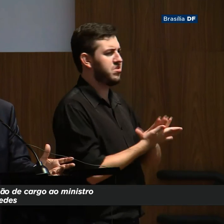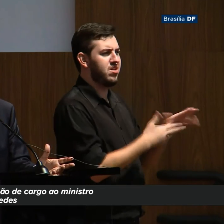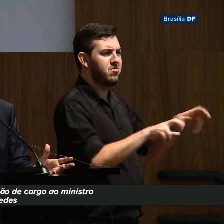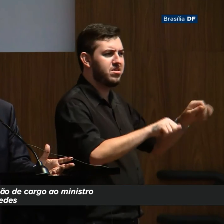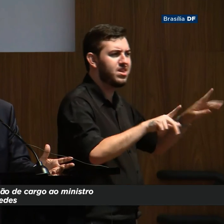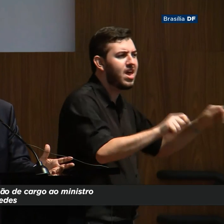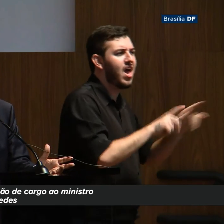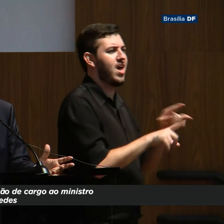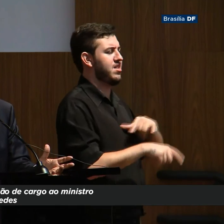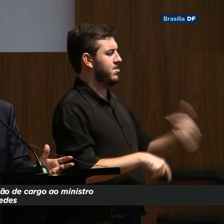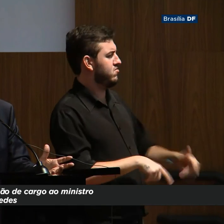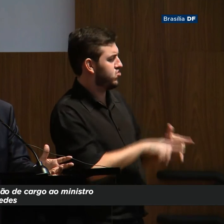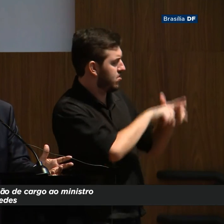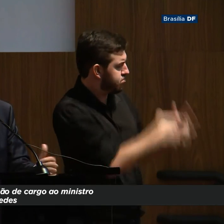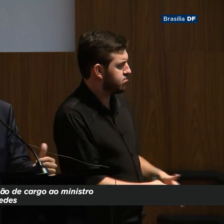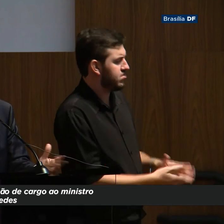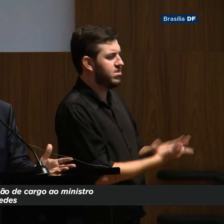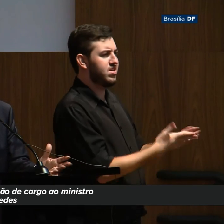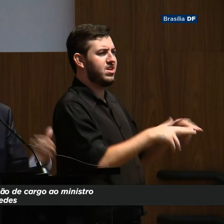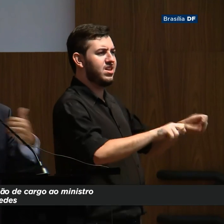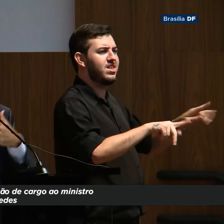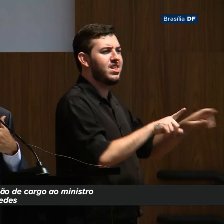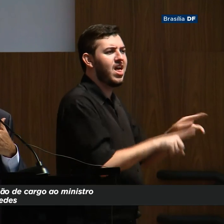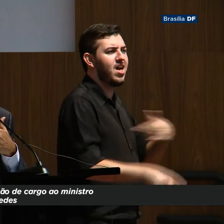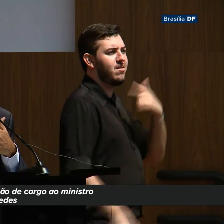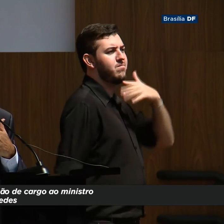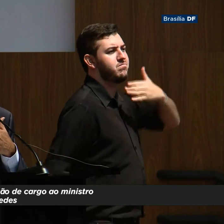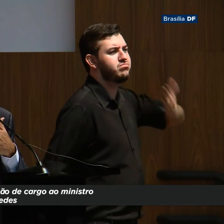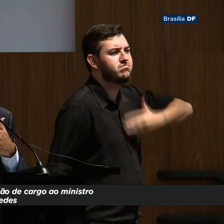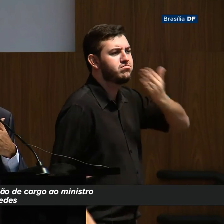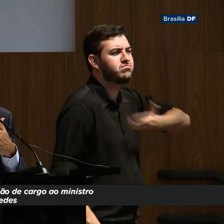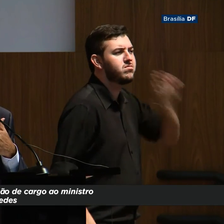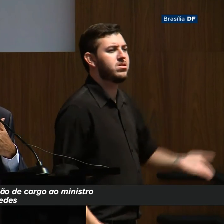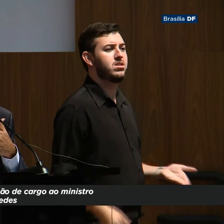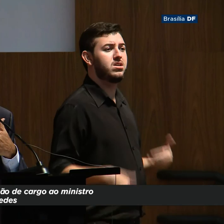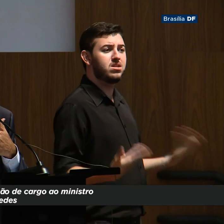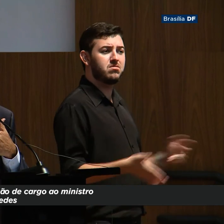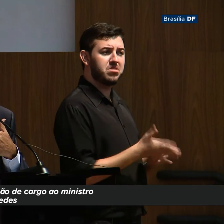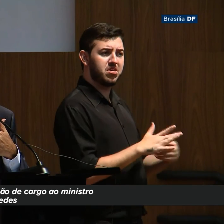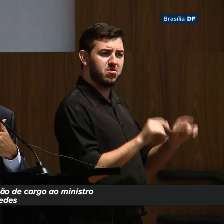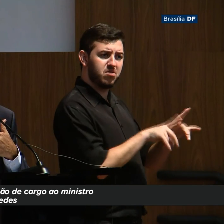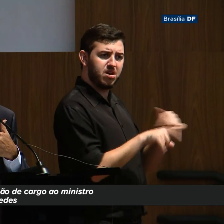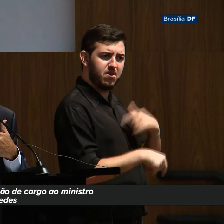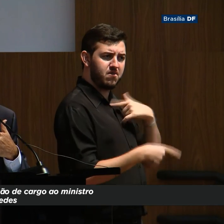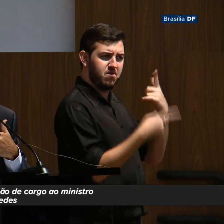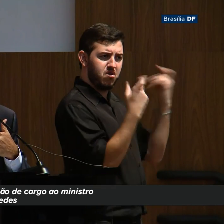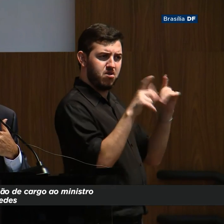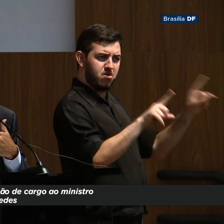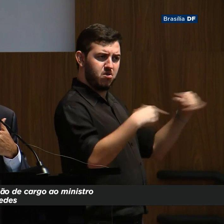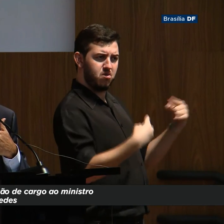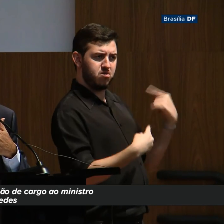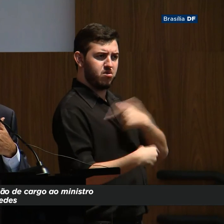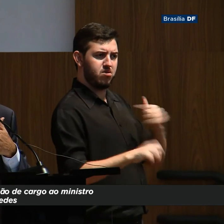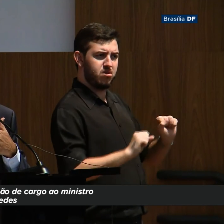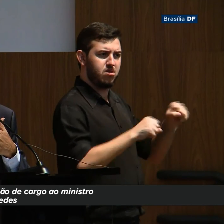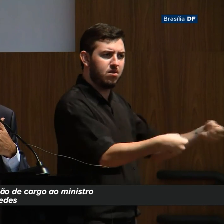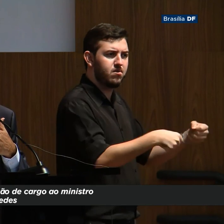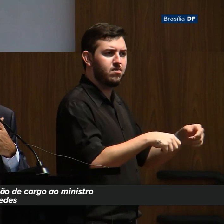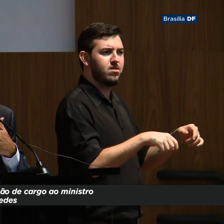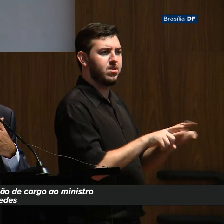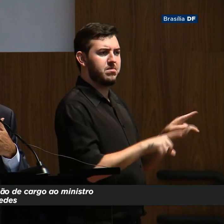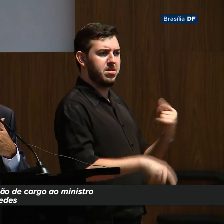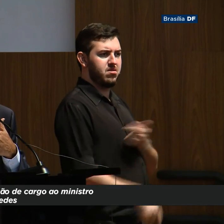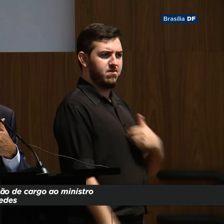ridículo, na verdade é uma agressão ao nosso próprio esforço de construção nacional nos últimos 30 anos, a achar que o Brasil está